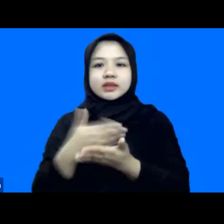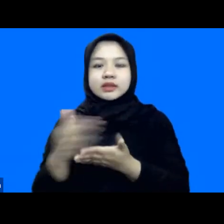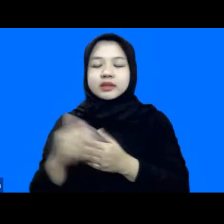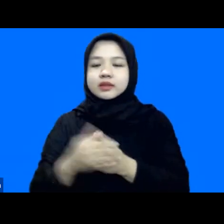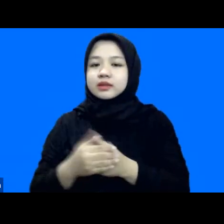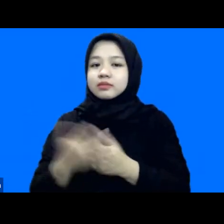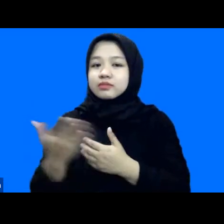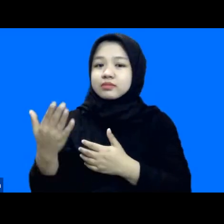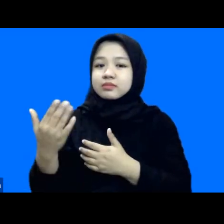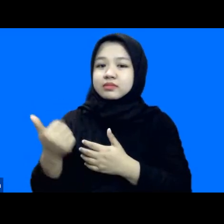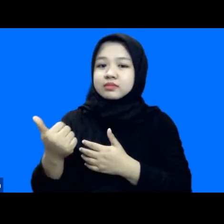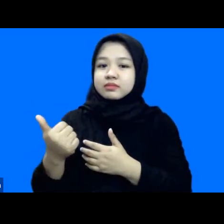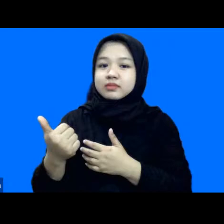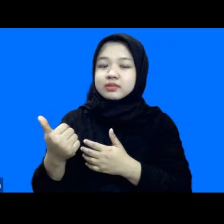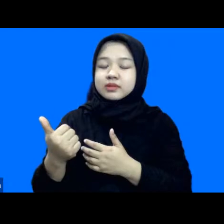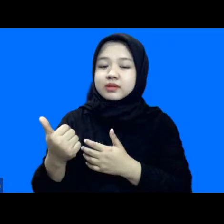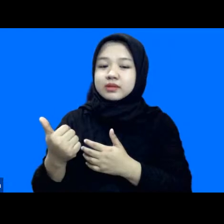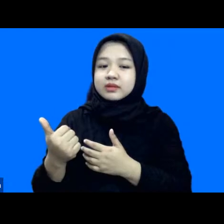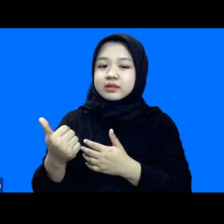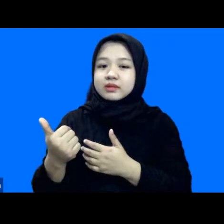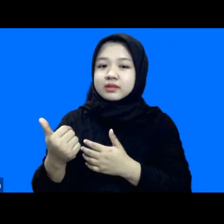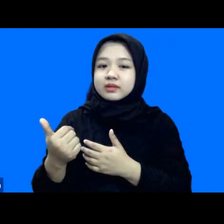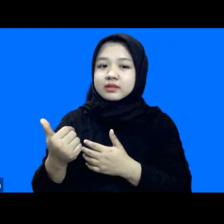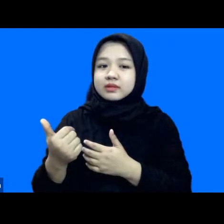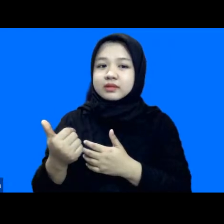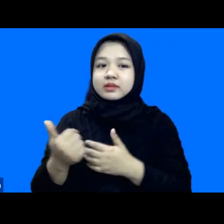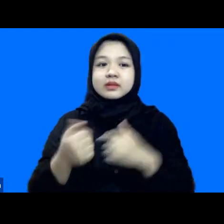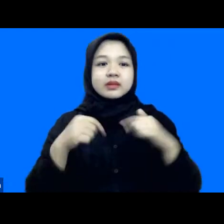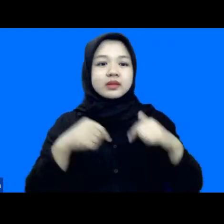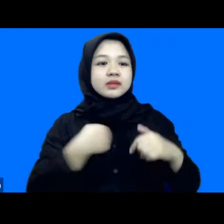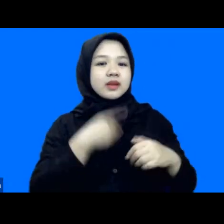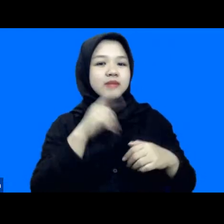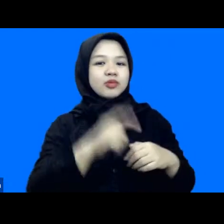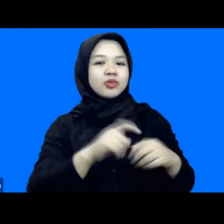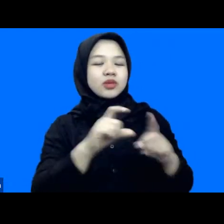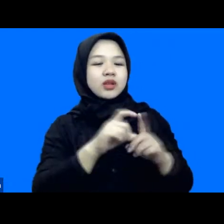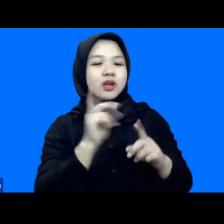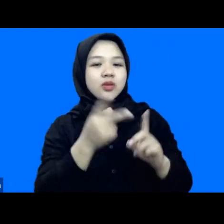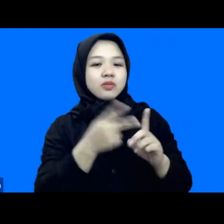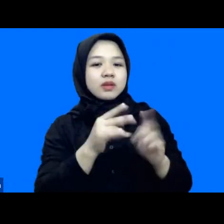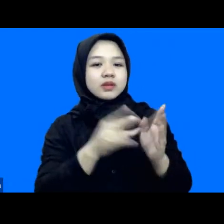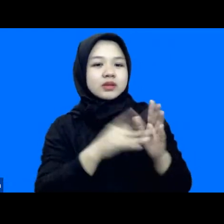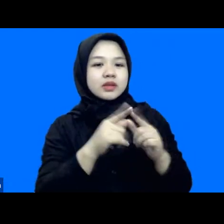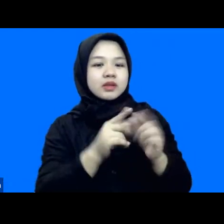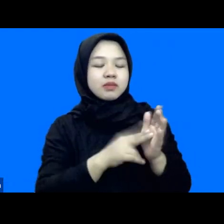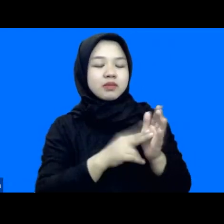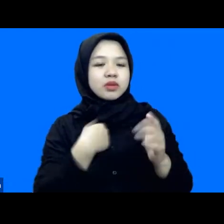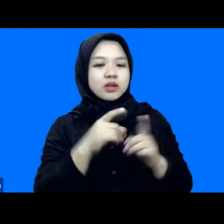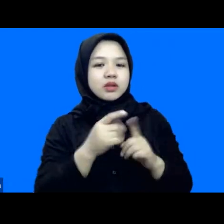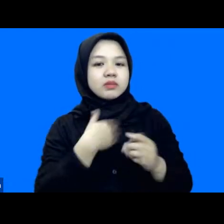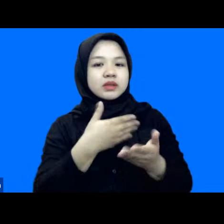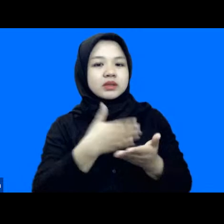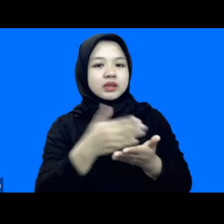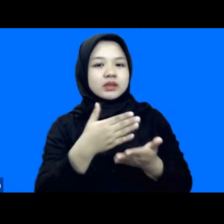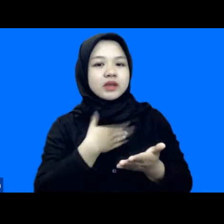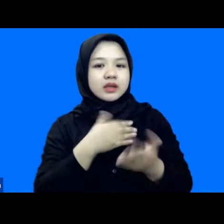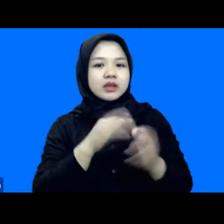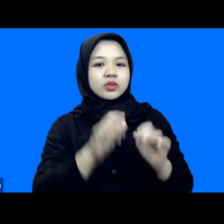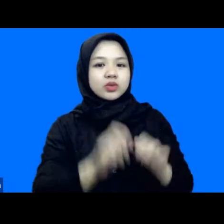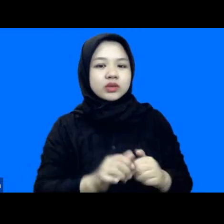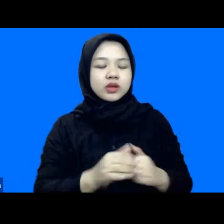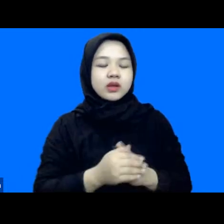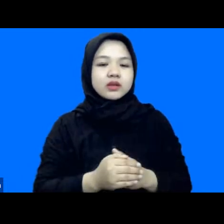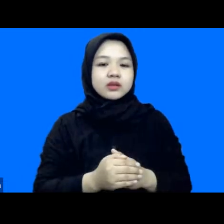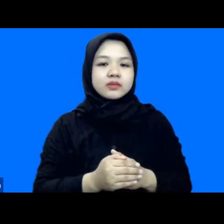saya butuh data-datanya jadi kalau Mas Hilman punya data it's okay sharing ke saya nanti saya tuliskan